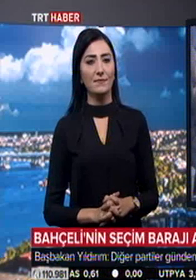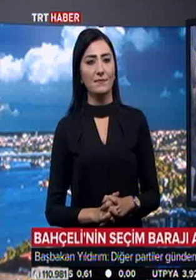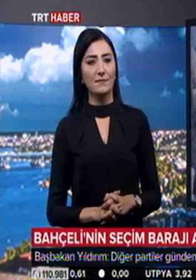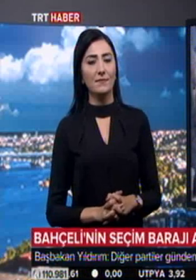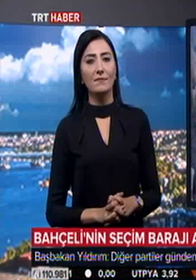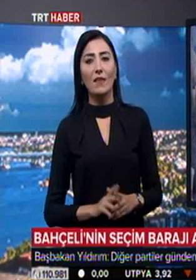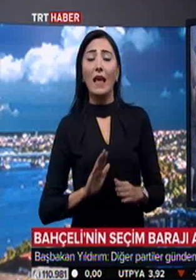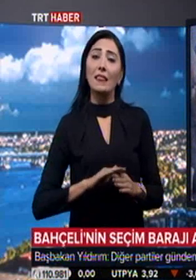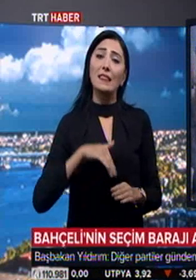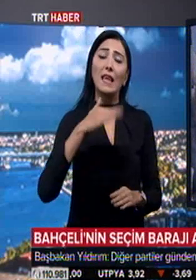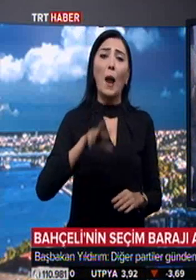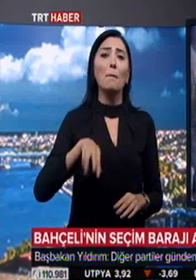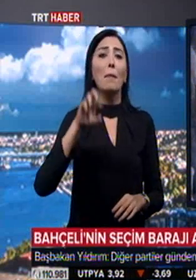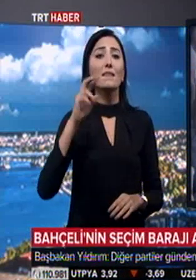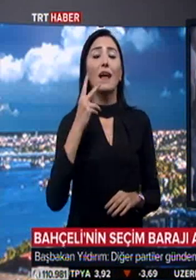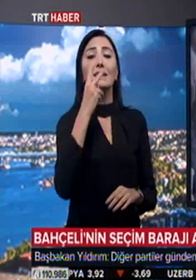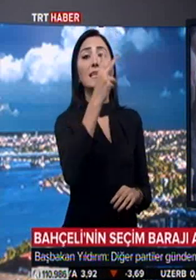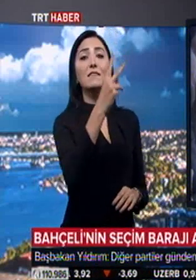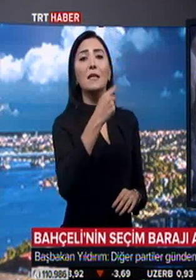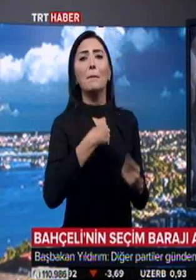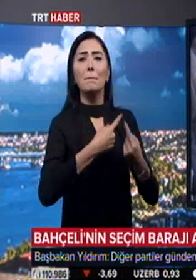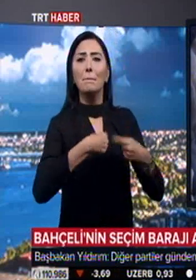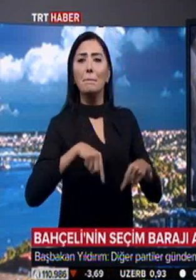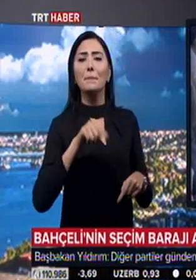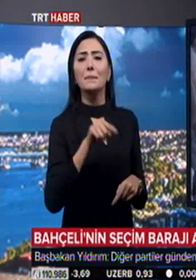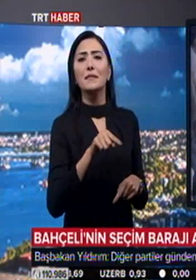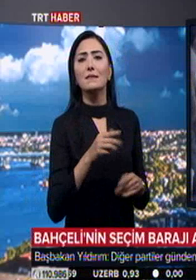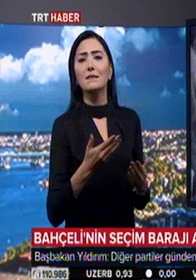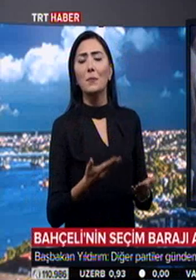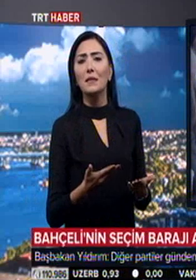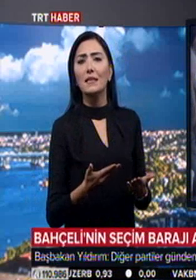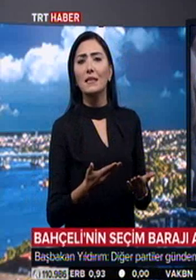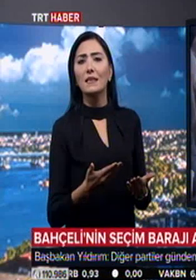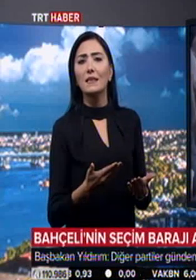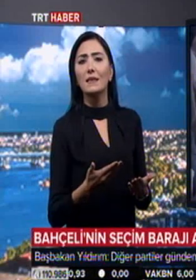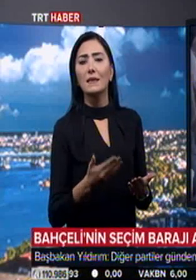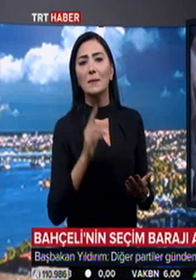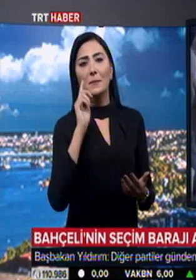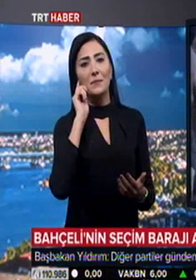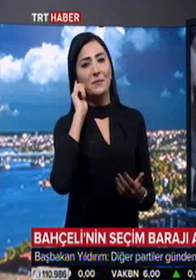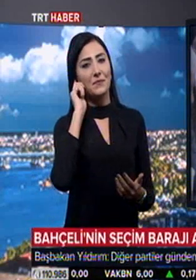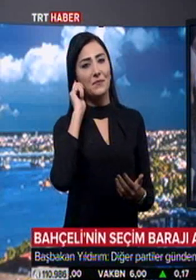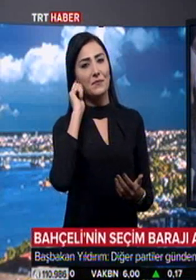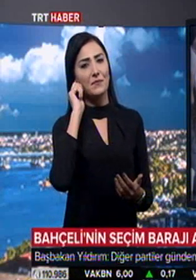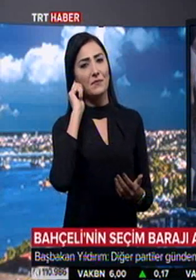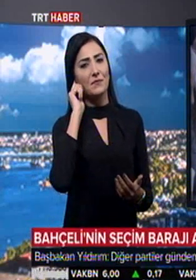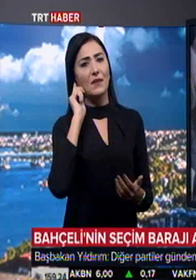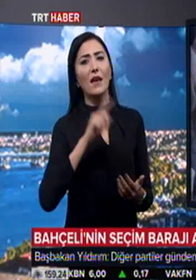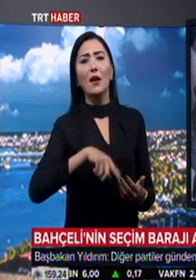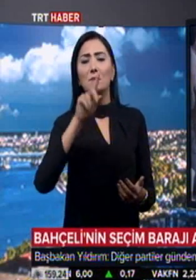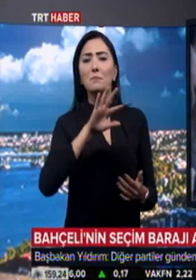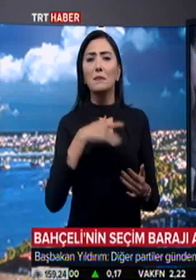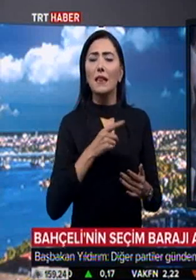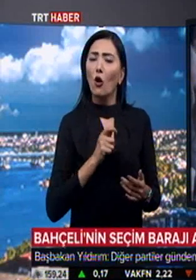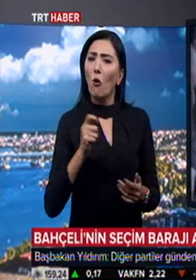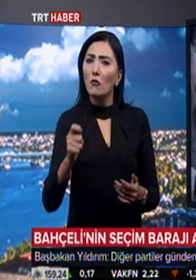Diğer partiler tarafından biz de gayet tabii ki her türlü öneriyi birlikte